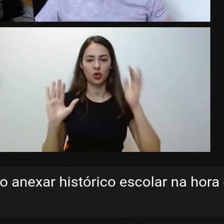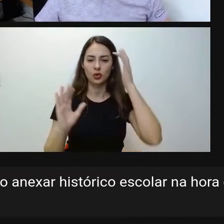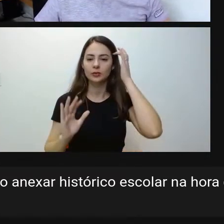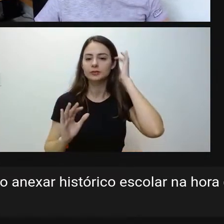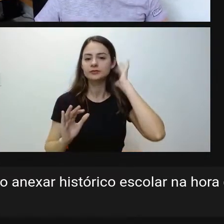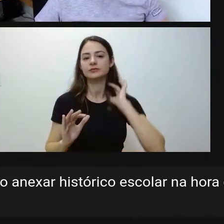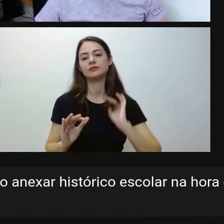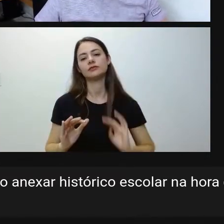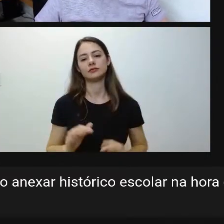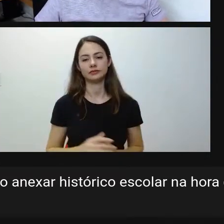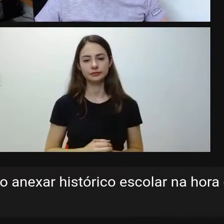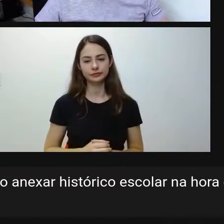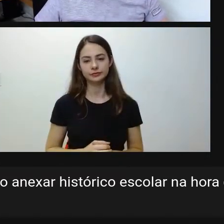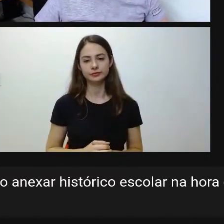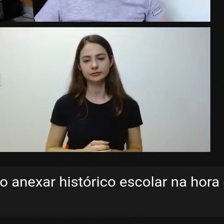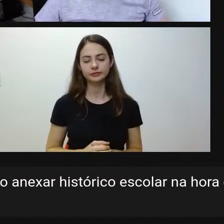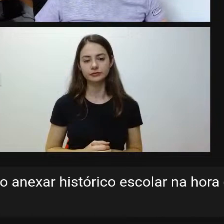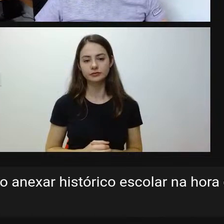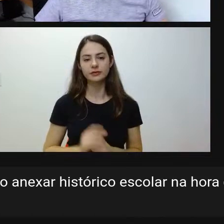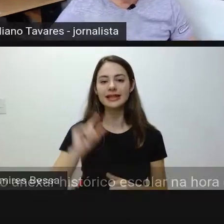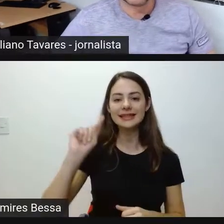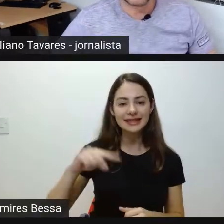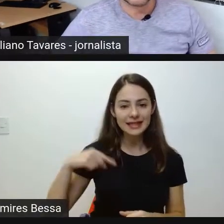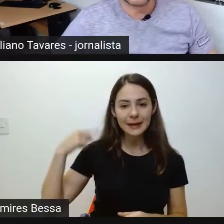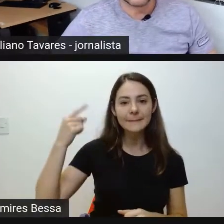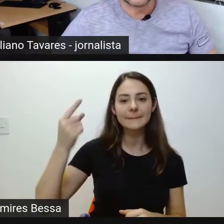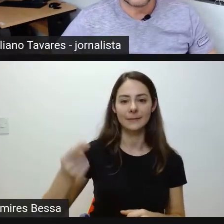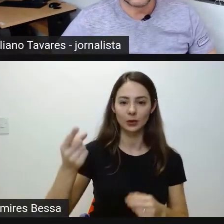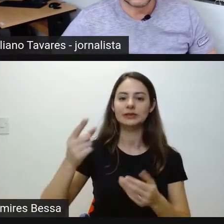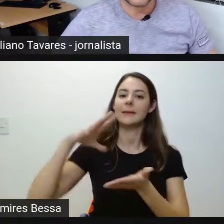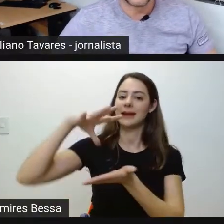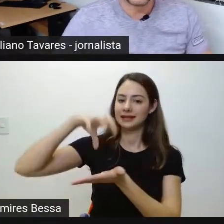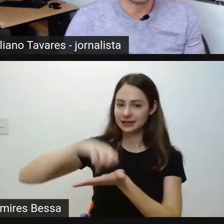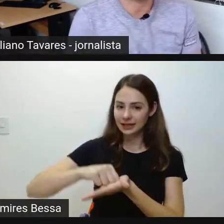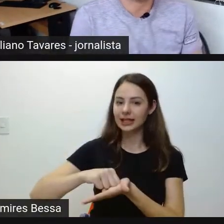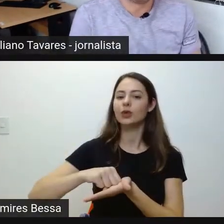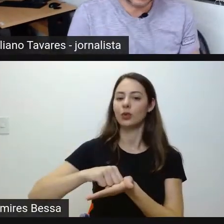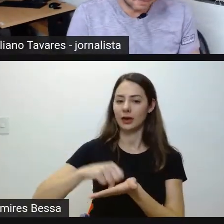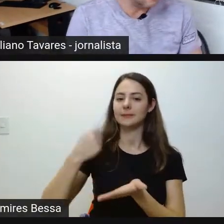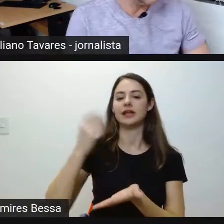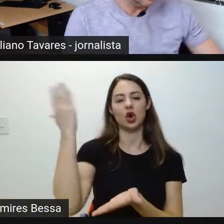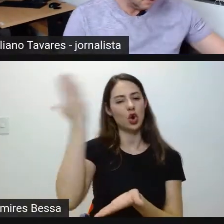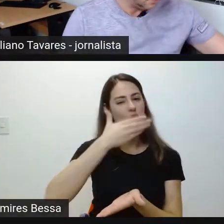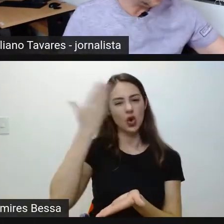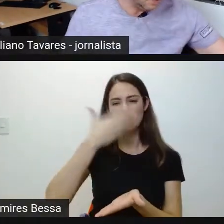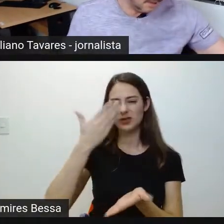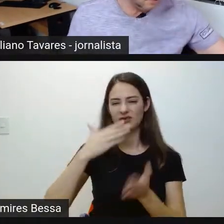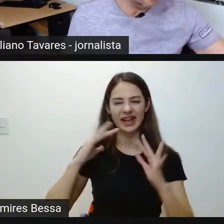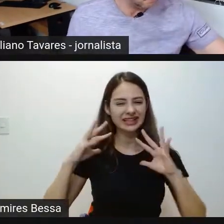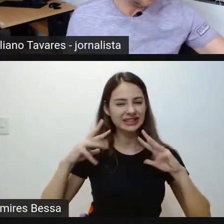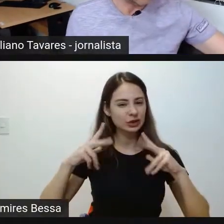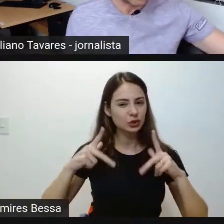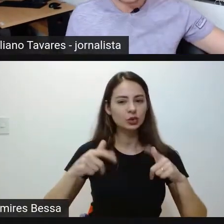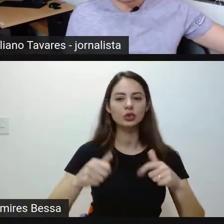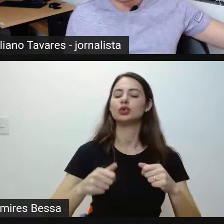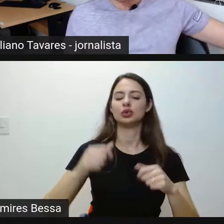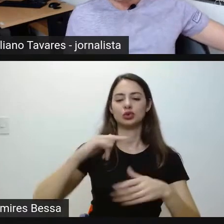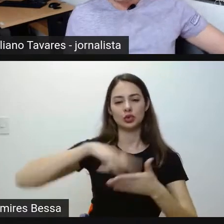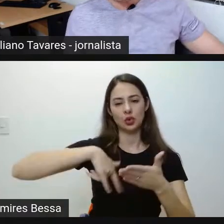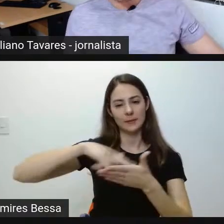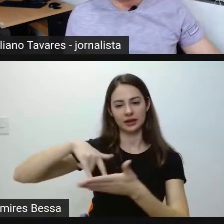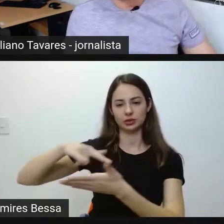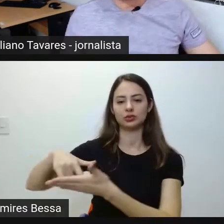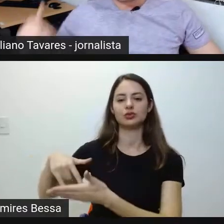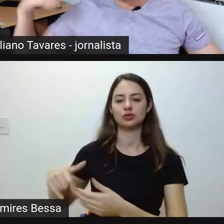Deixamos isso bem claro. Posteriormente, na hora de se fazer a matrícula, ela tem que comprovar toda, com toda essa documentação.